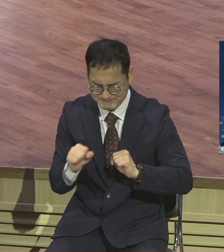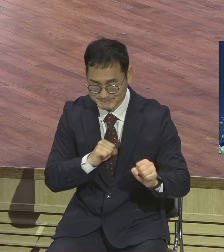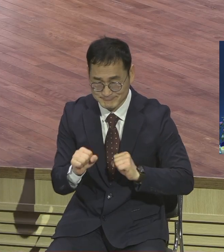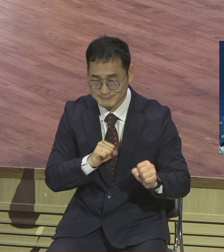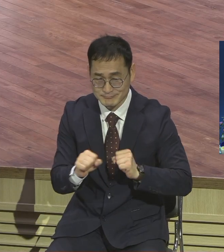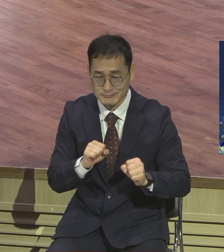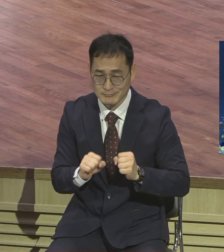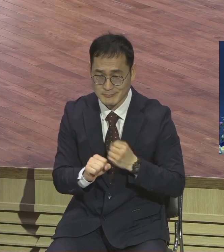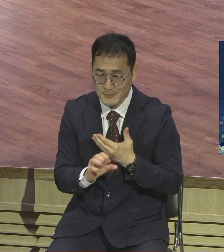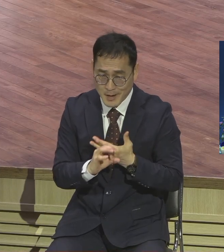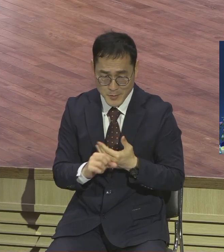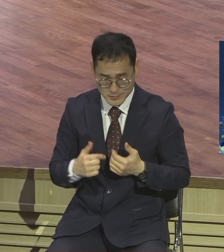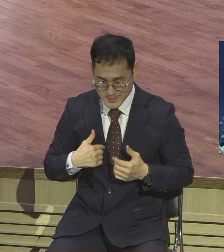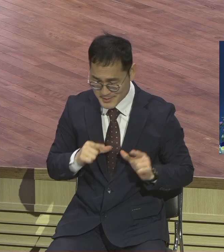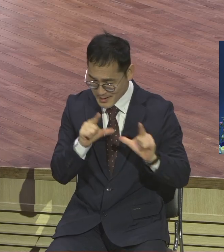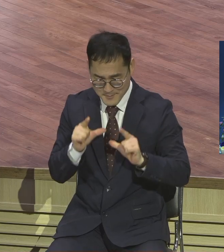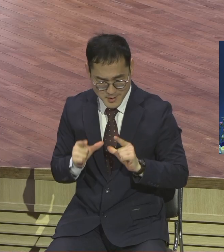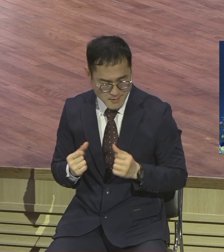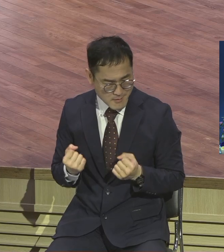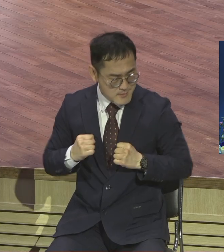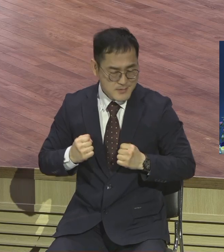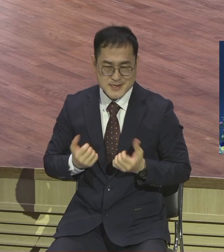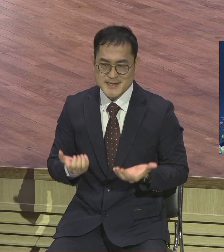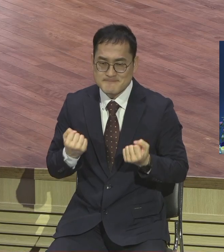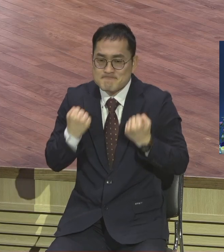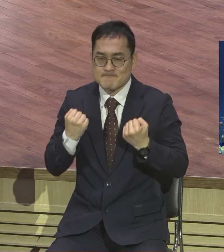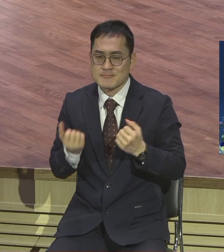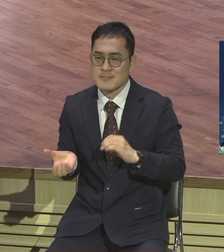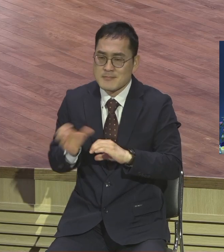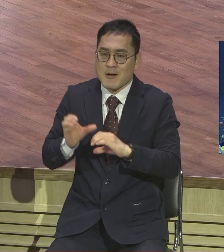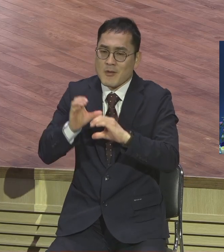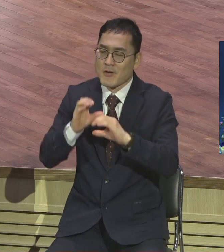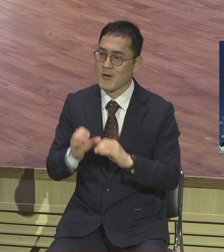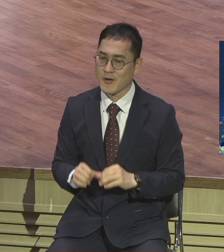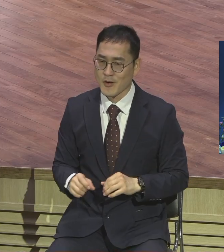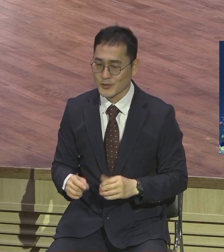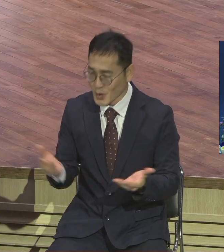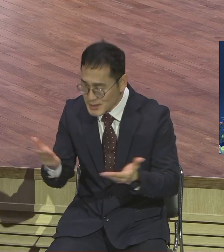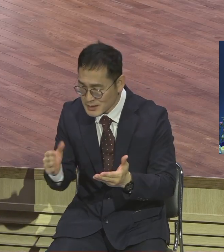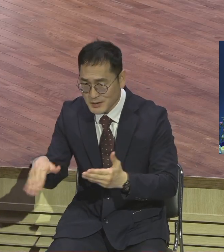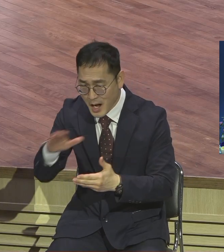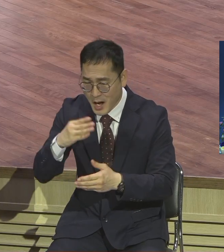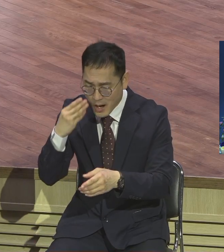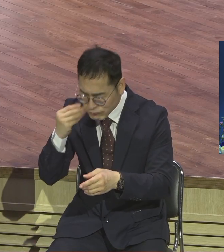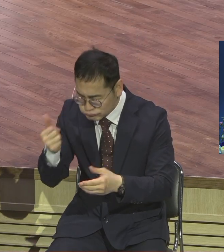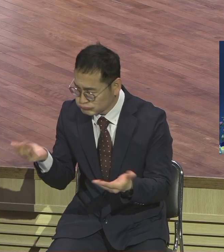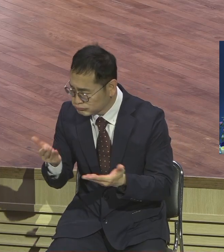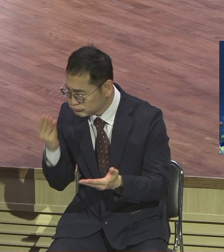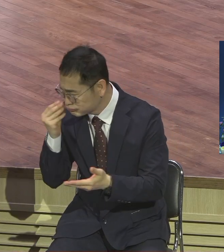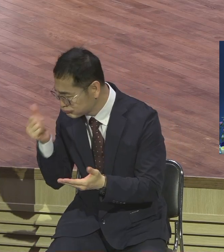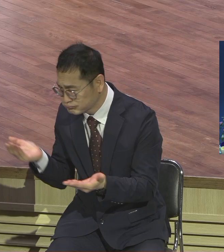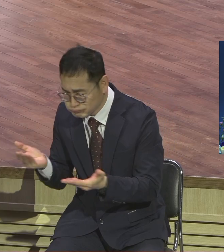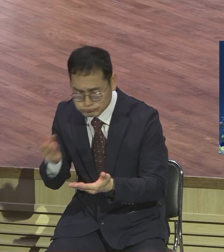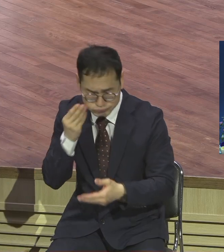내게 내 삶을 도와주니까 자꾸 응답이 나고 이상하게 축복이 오고 막 이게 체험되니까 간증하게 되죠